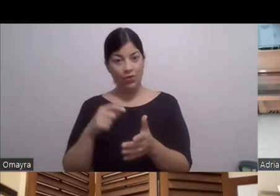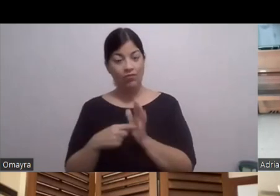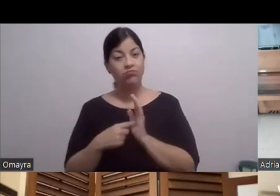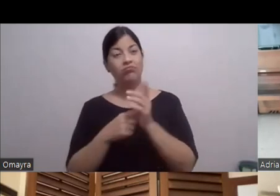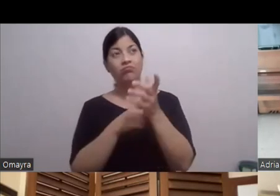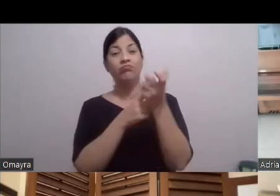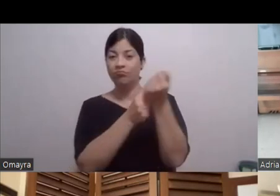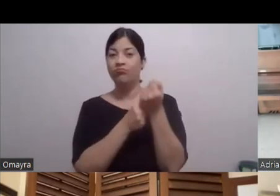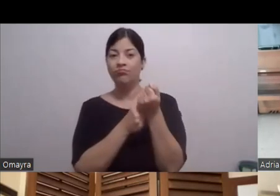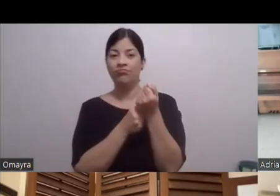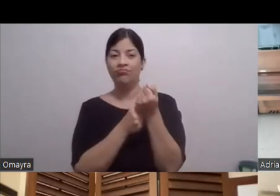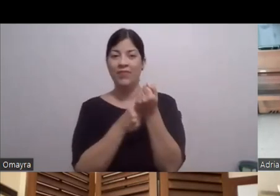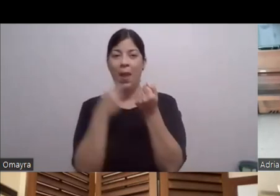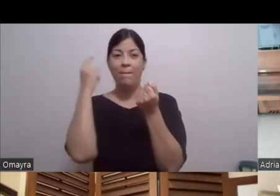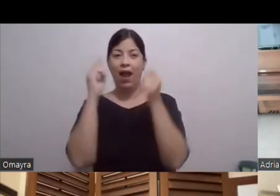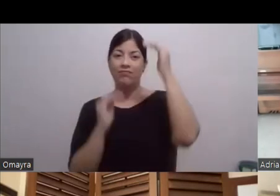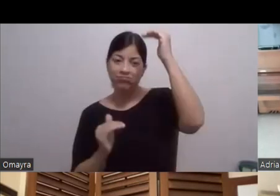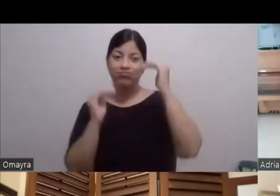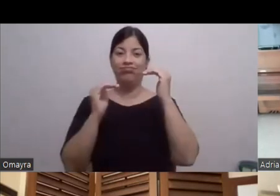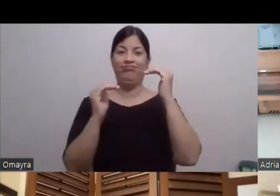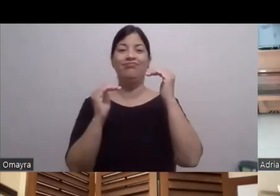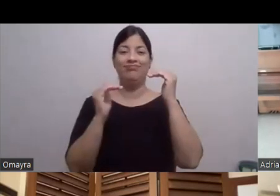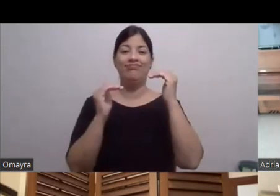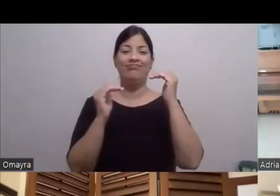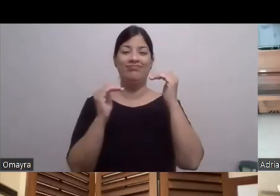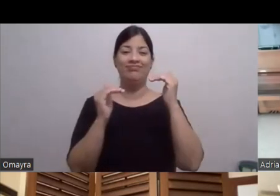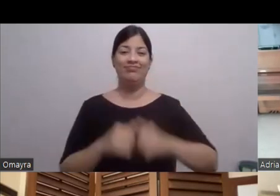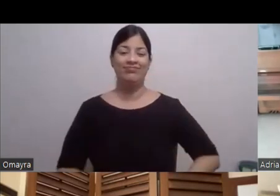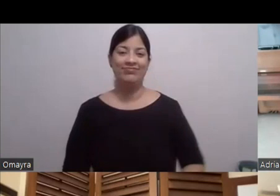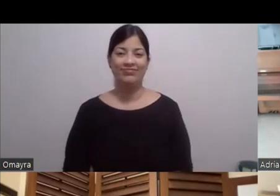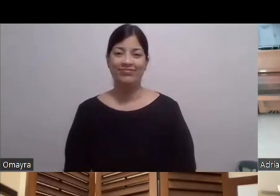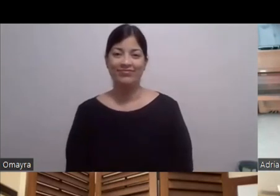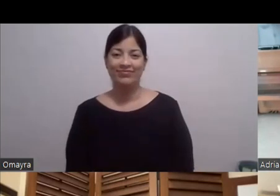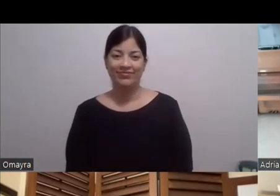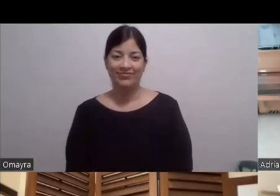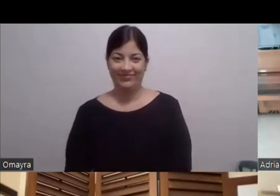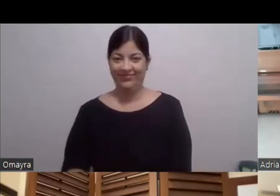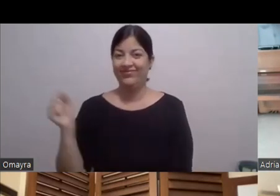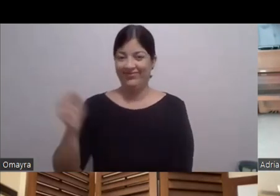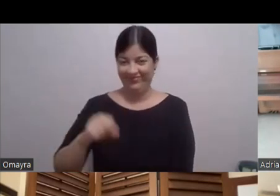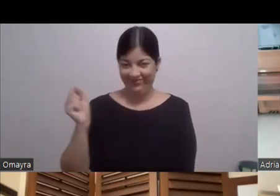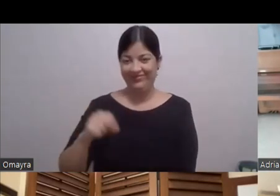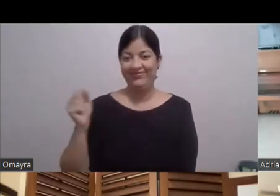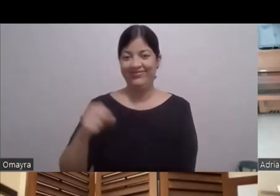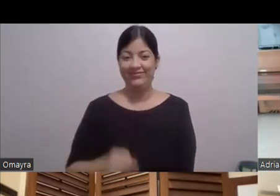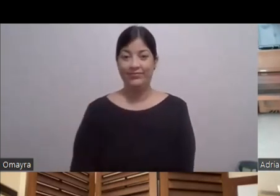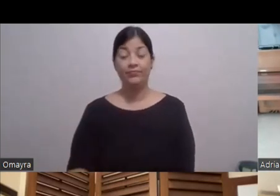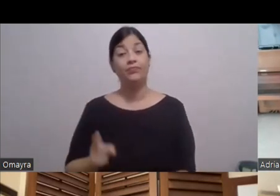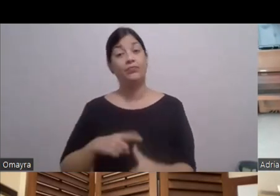Que somos así Vamos a hacerlo Ajá ¿Qué, qué? Entonces pues mira Sí, a me gusta Me gusta